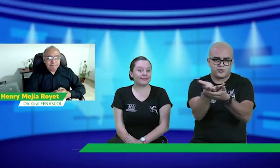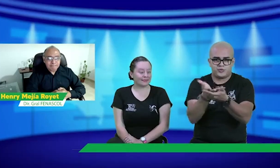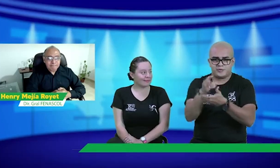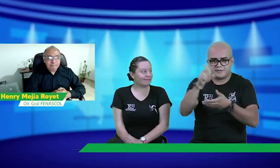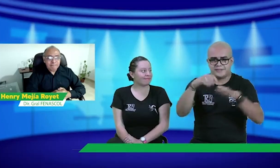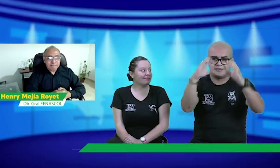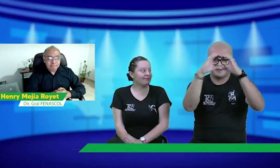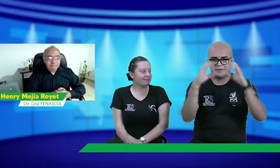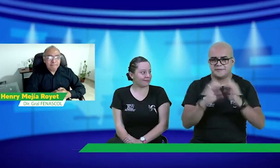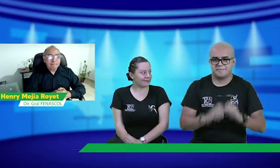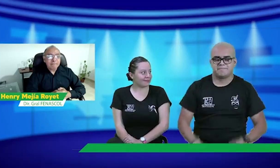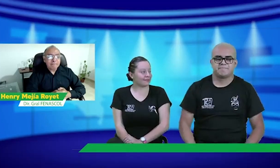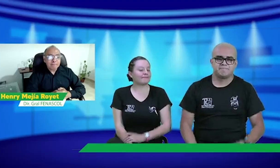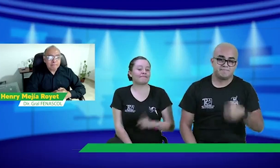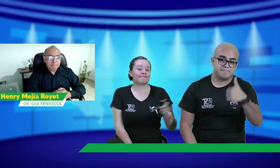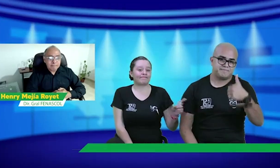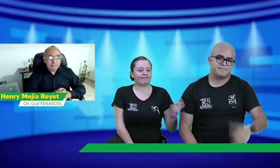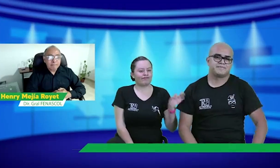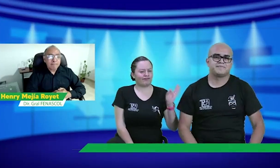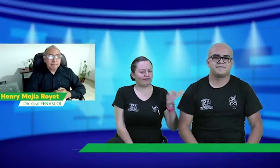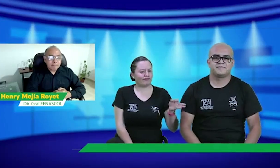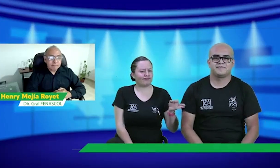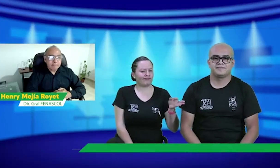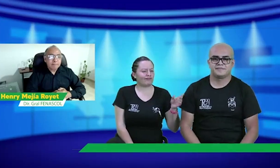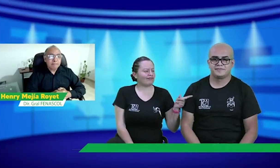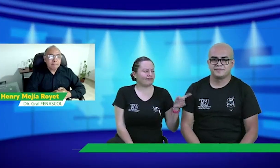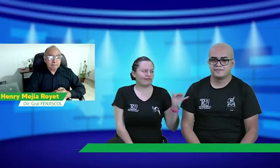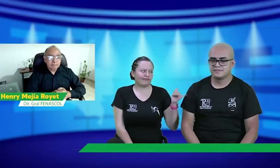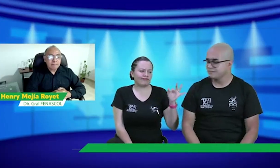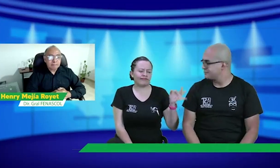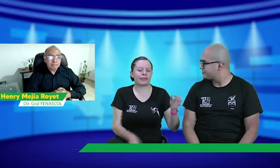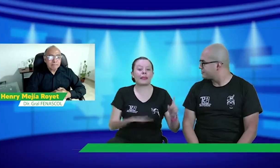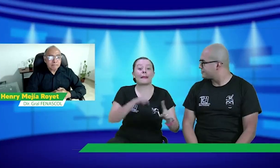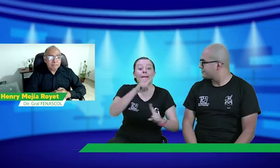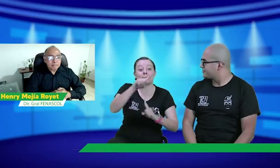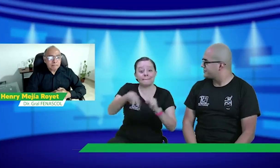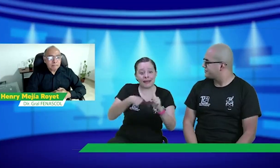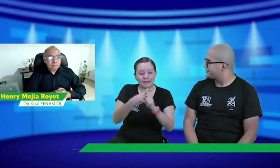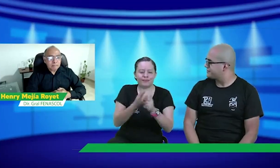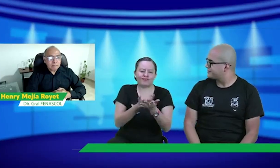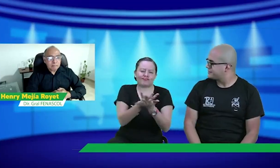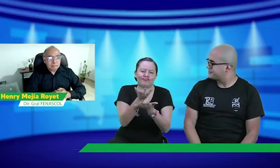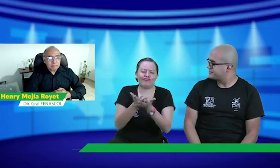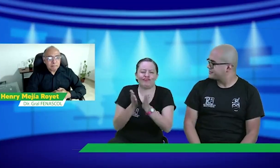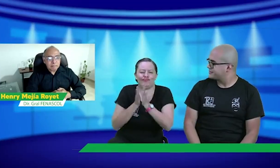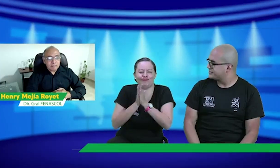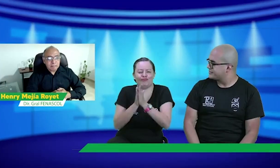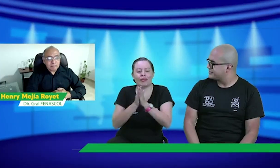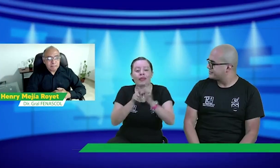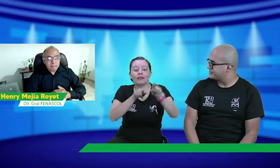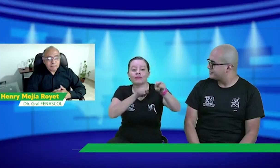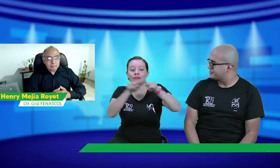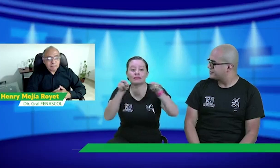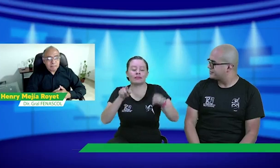esa es como la recomendación que les doy, que tener cámara de comercio. Dice Kelly, además de esto, otra recomendación